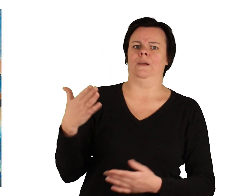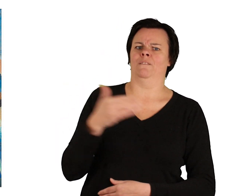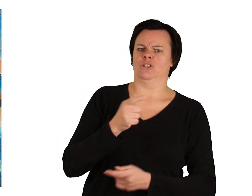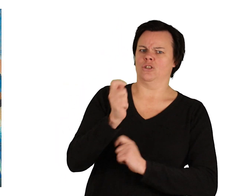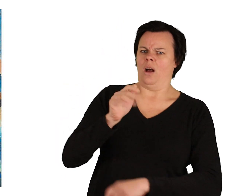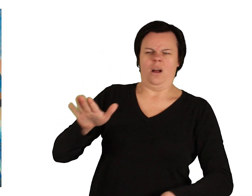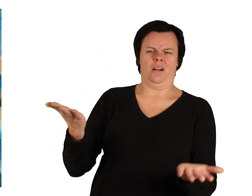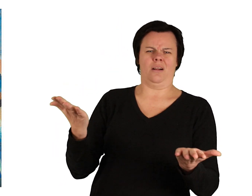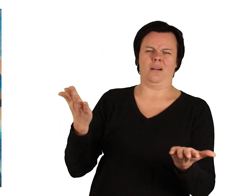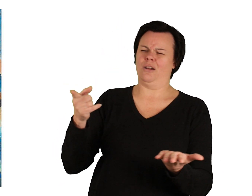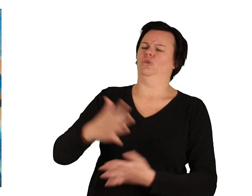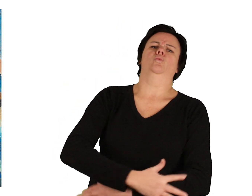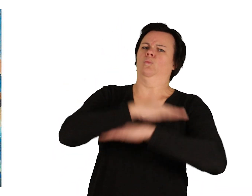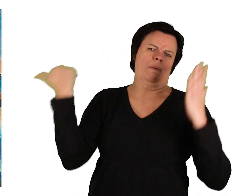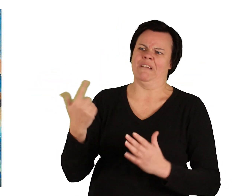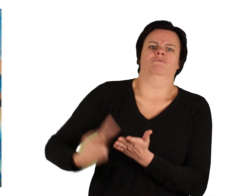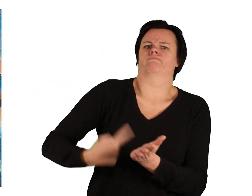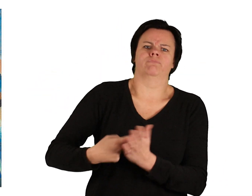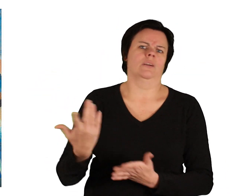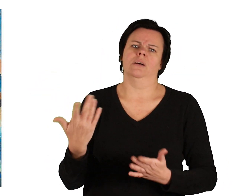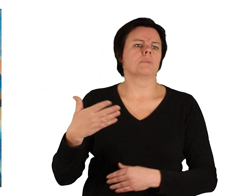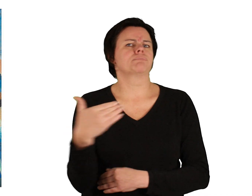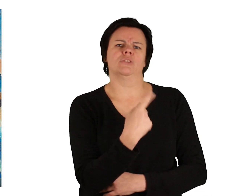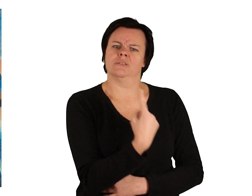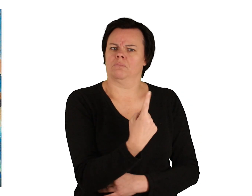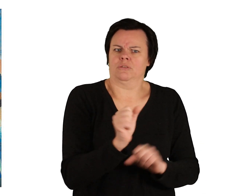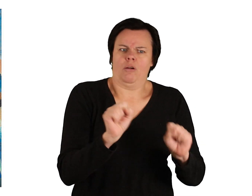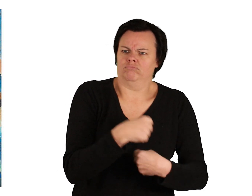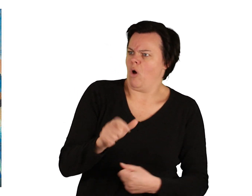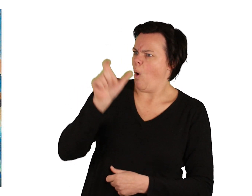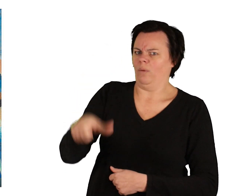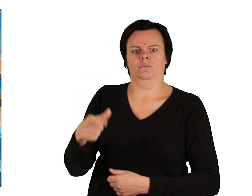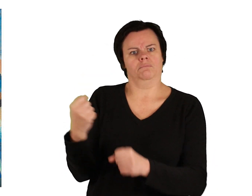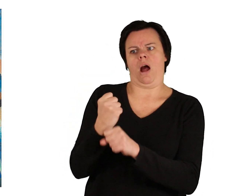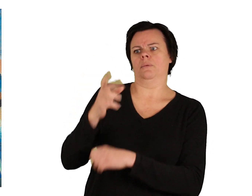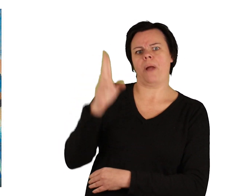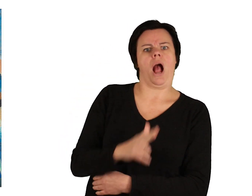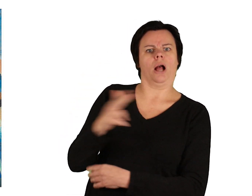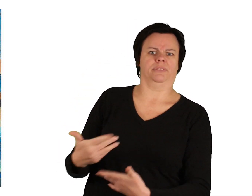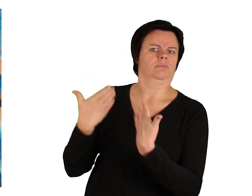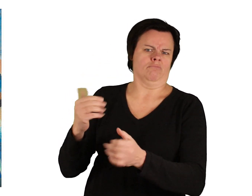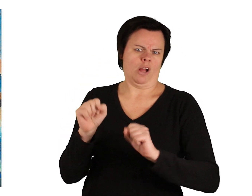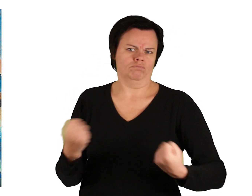Der Fischer antwortete, »Das ist jetzt zu viel verlangt. Der Butt kann dich nicht zum Papst machen.«